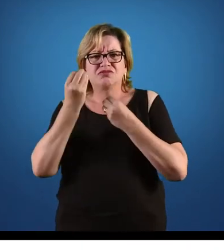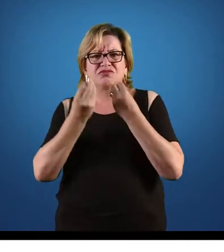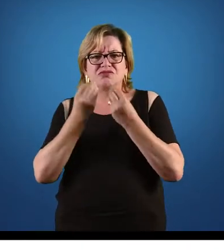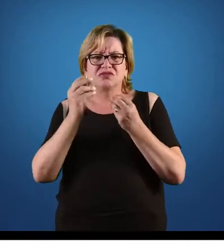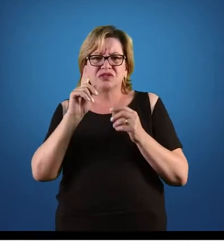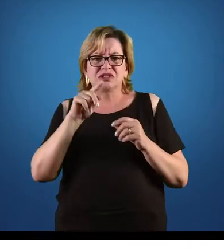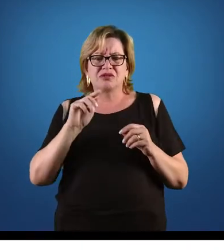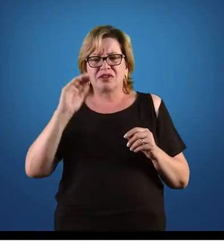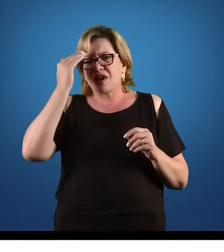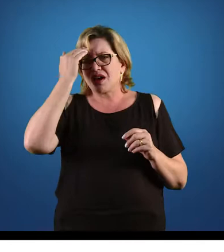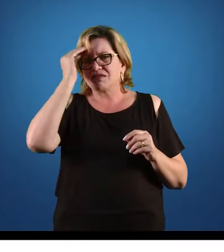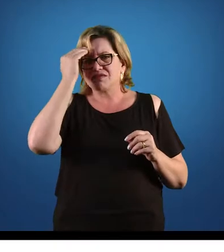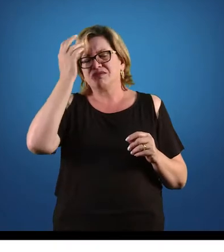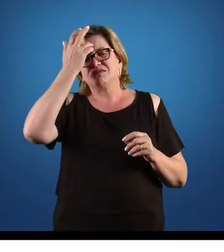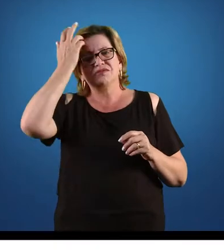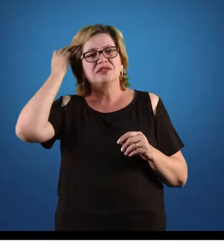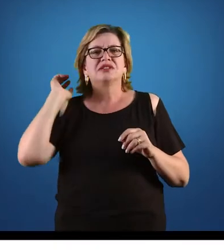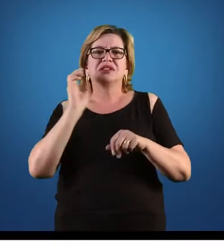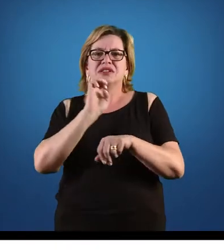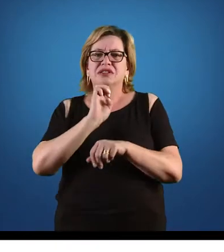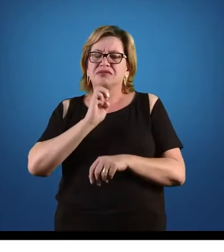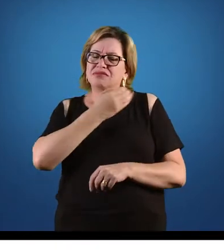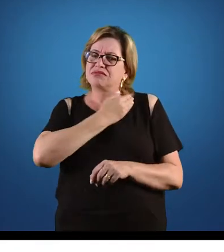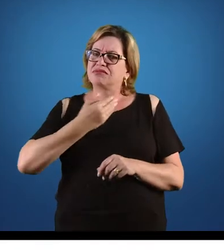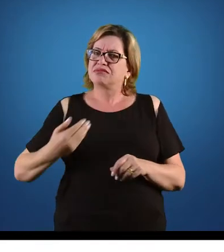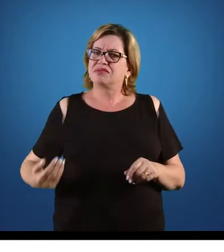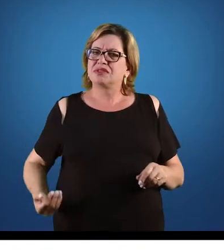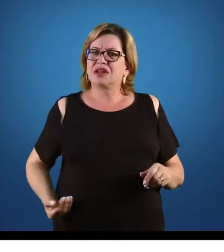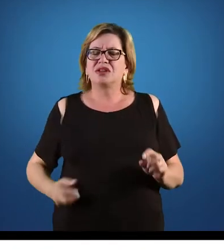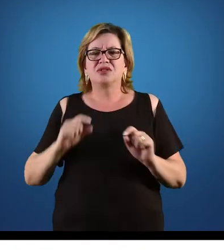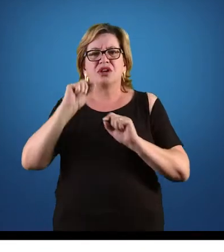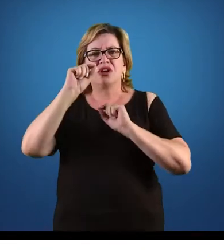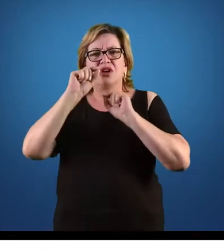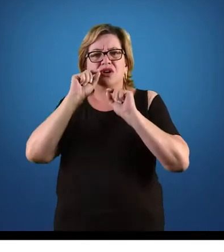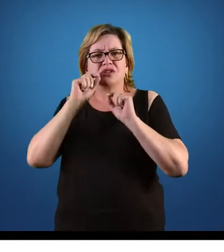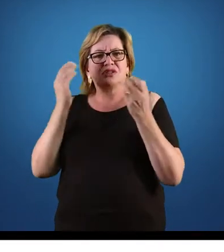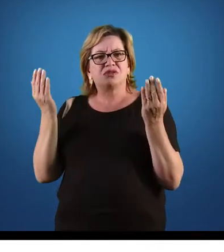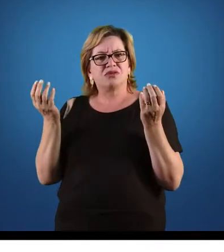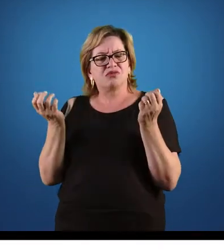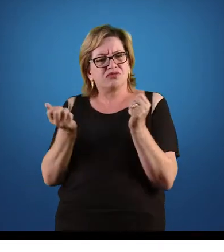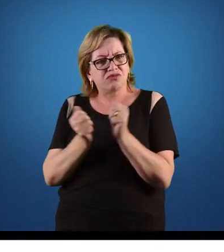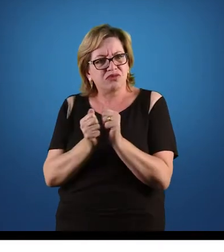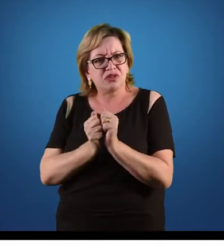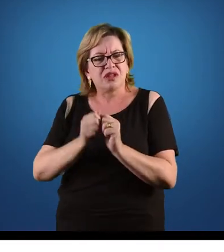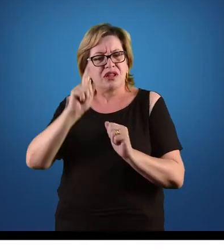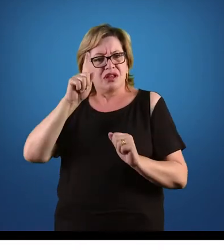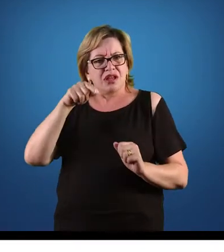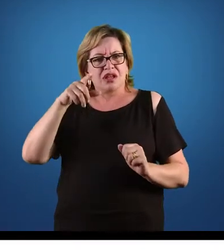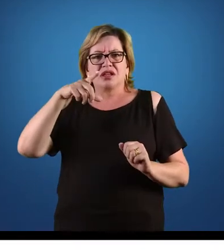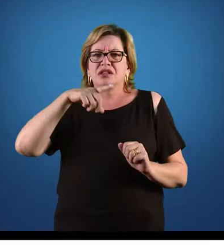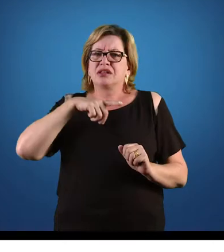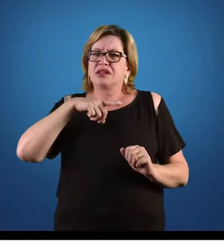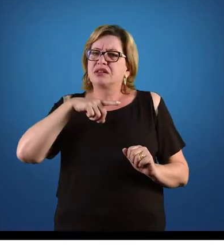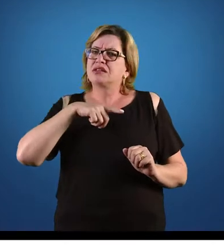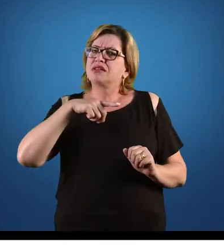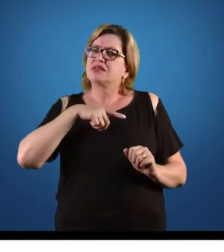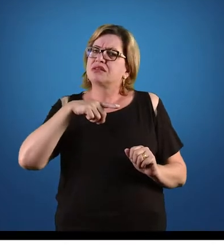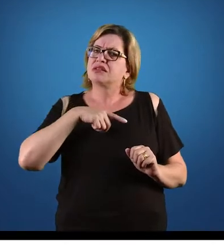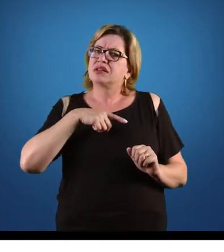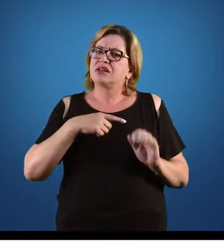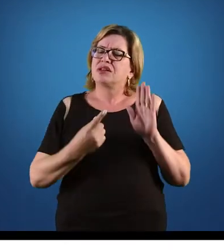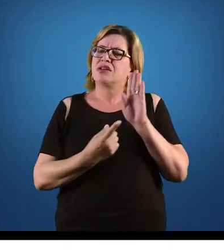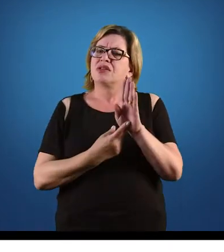vamos entender aí que esse Estado é o que está diretamente previsto dentro de um